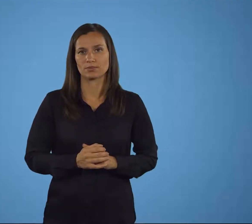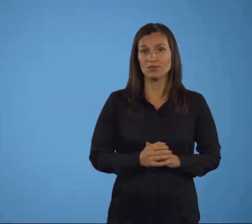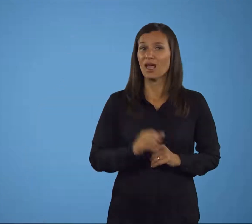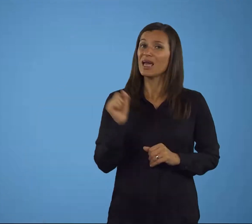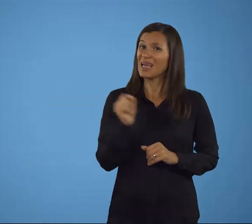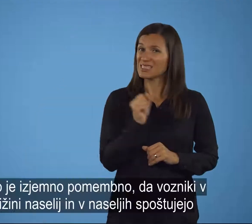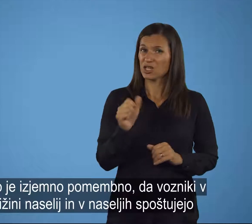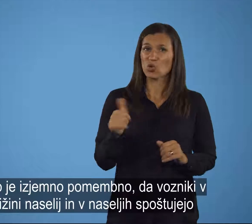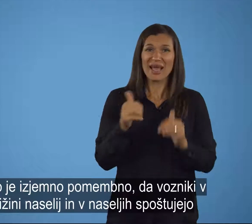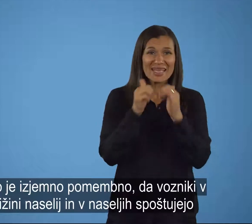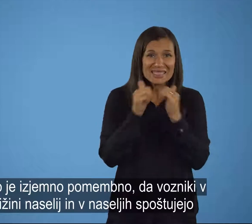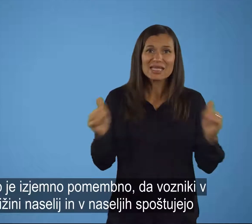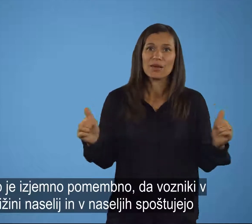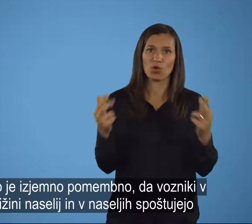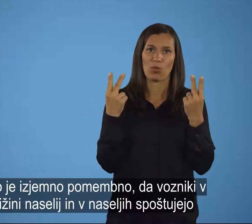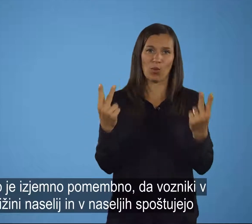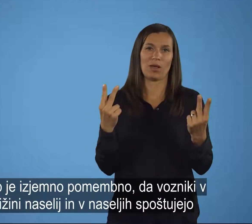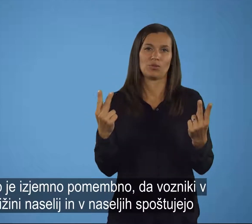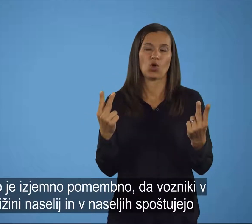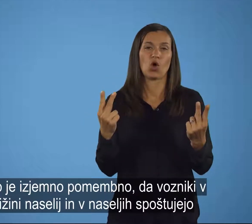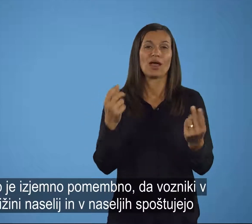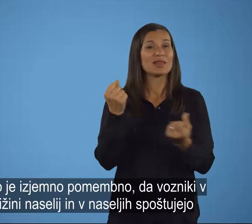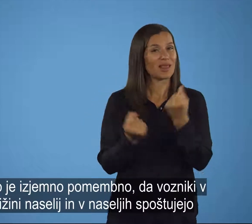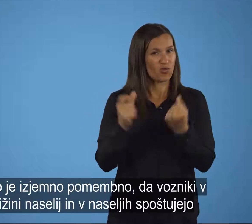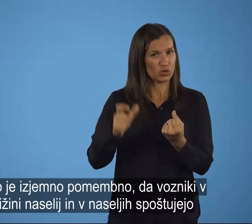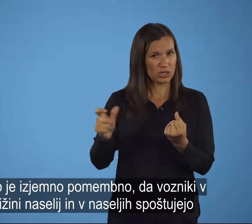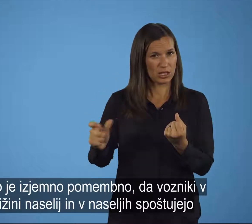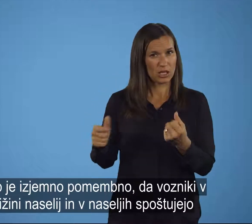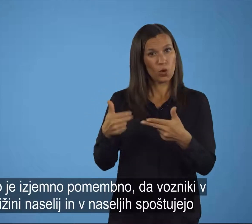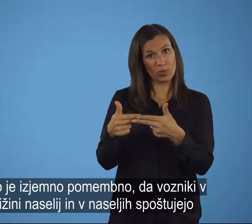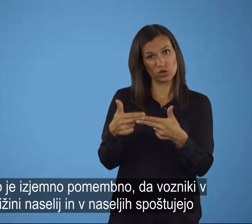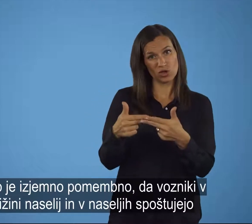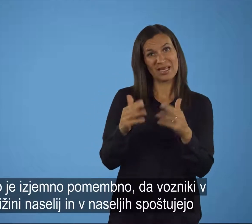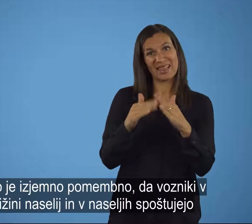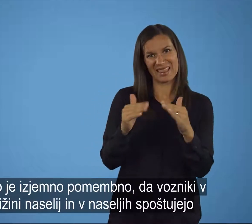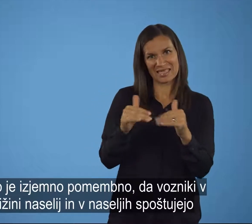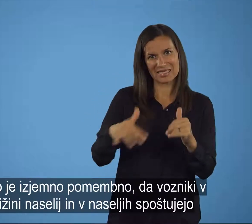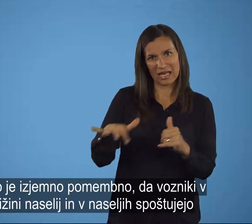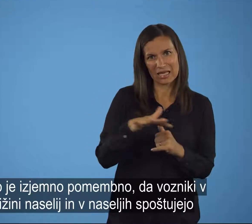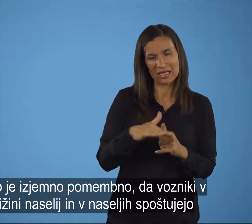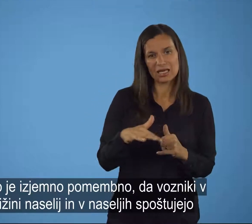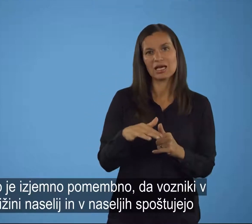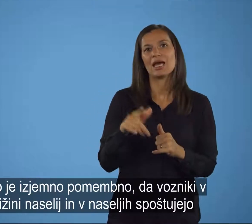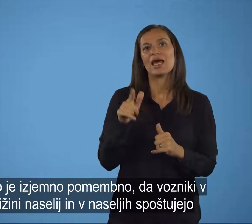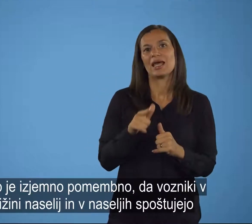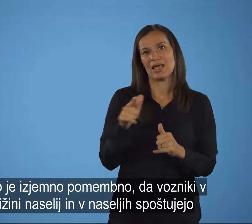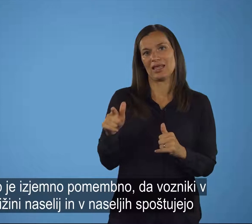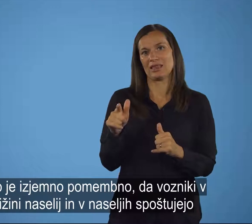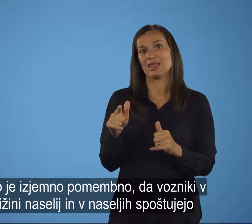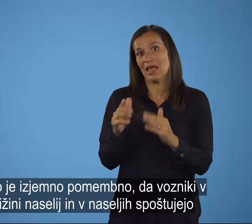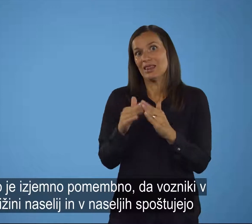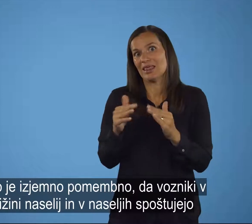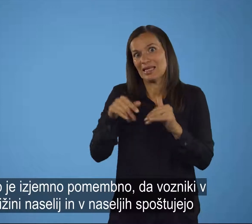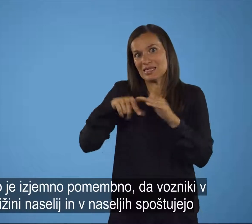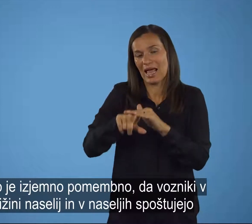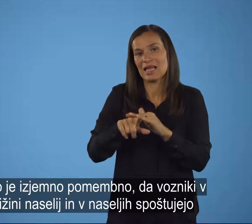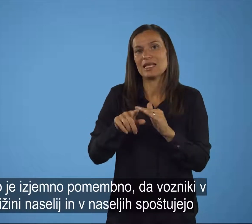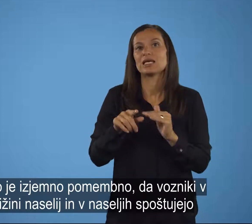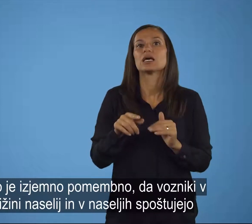Zato je izjemno pomembno, da vozniki v bližini naselji in v naseljih spoštujejo hitrostne omejitve na